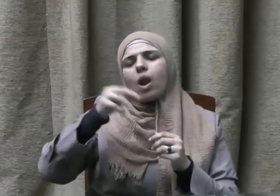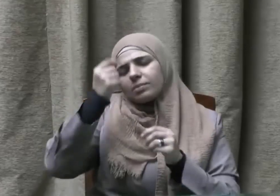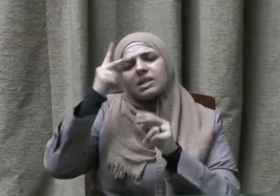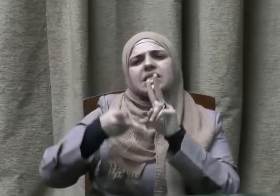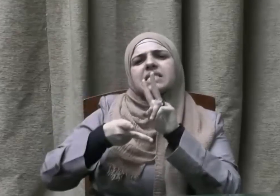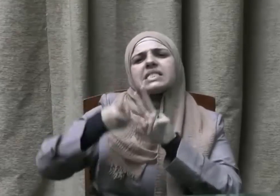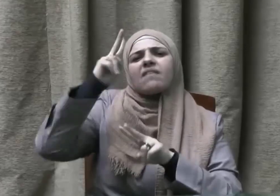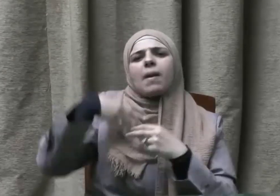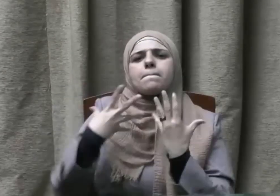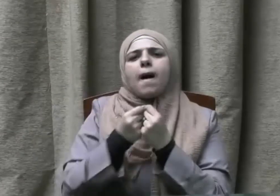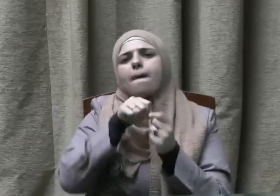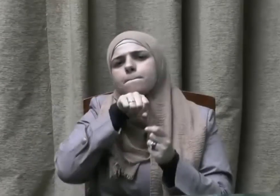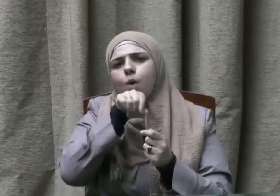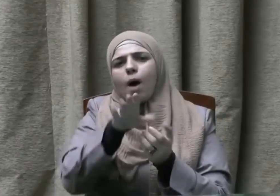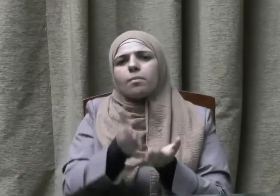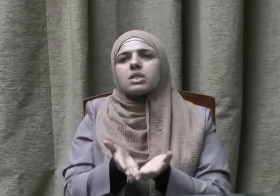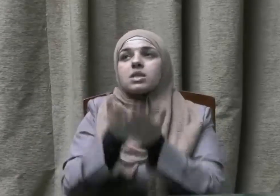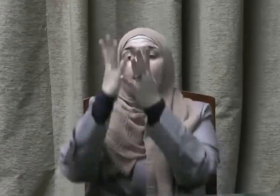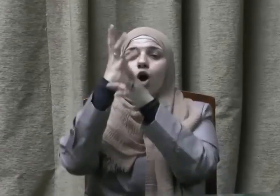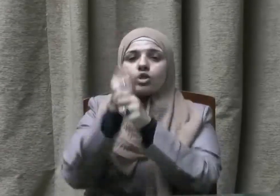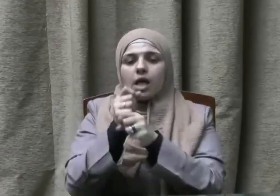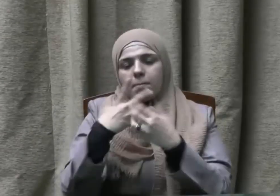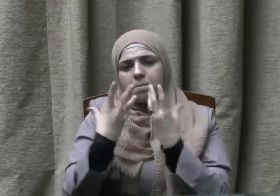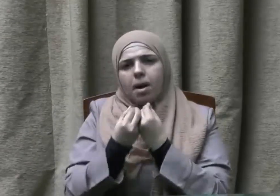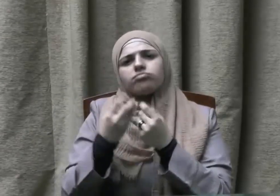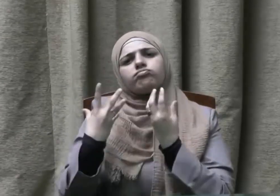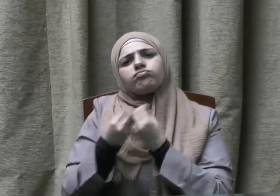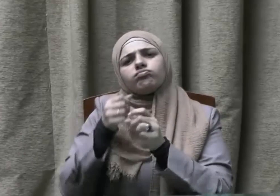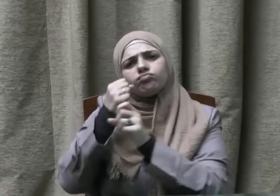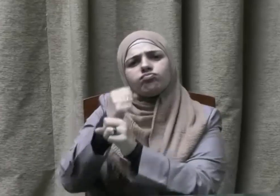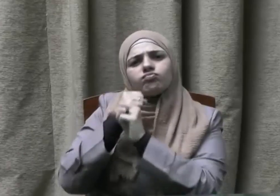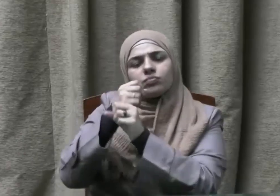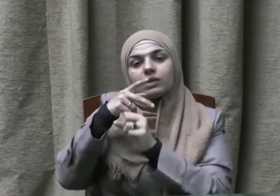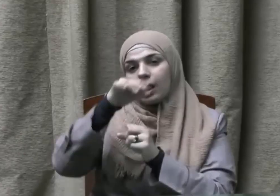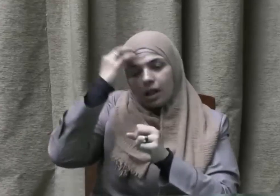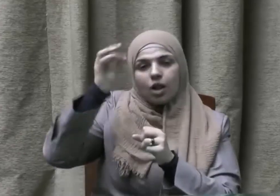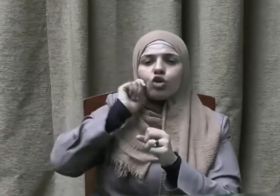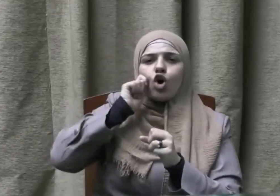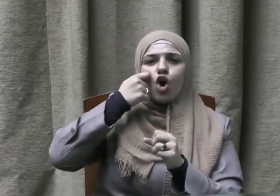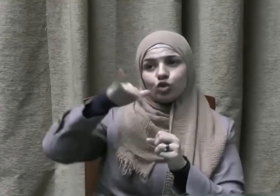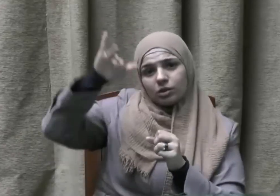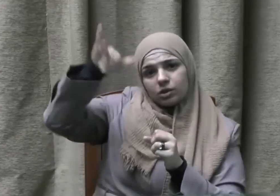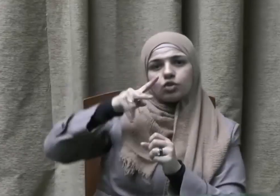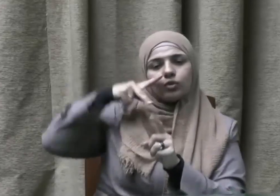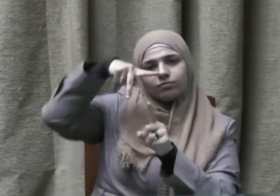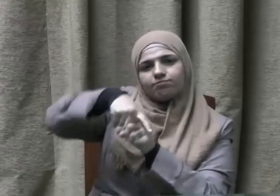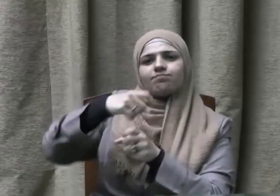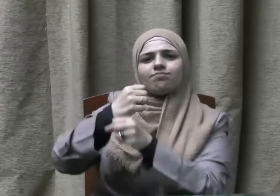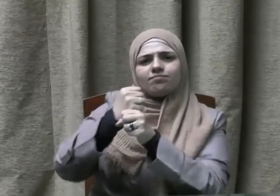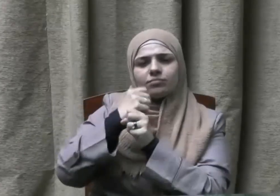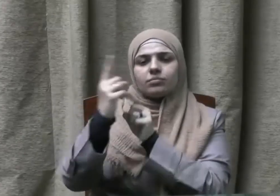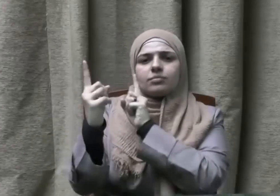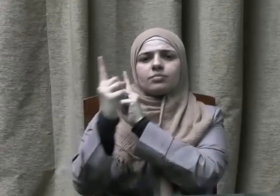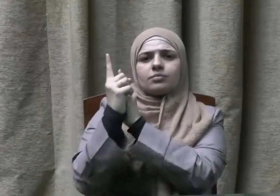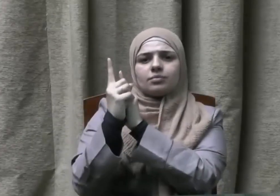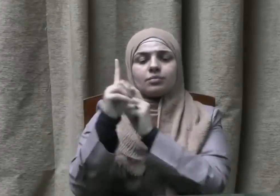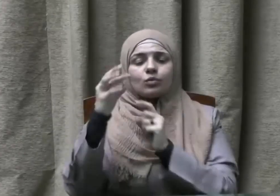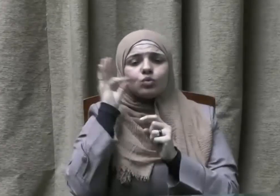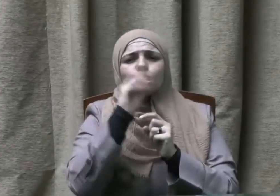وقال صلى الله عليه وسلم أحب الناس إلى الله تعالى أنفعهم للناس وأحب الأعمال إلى